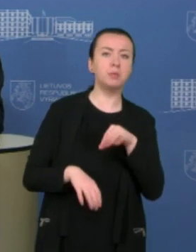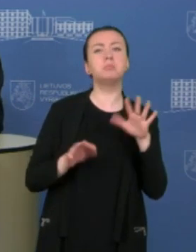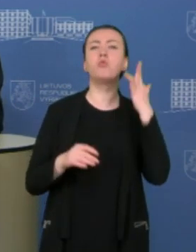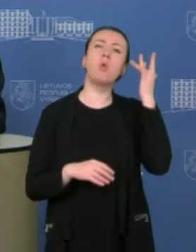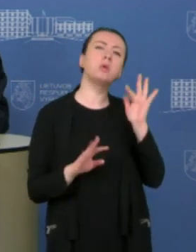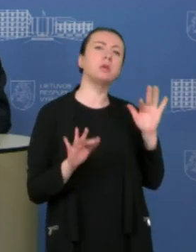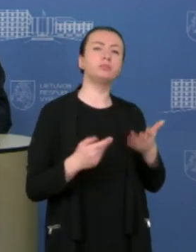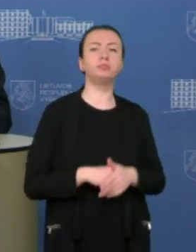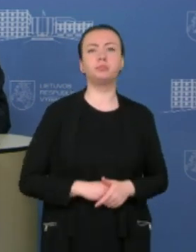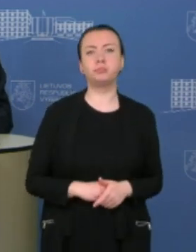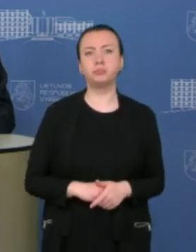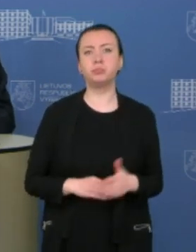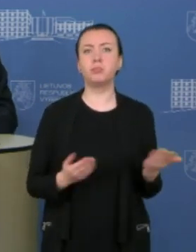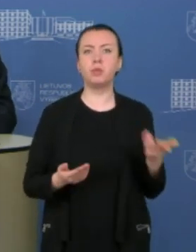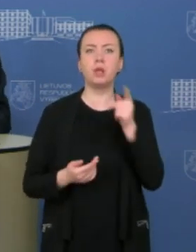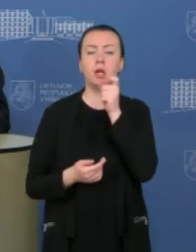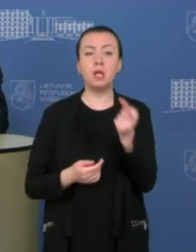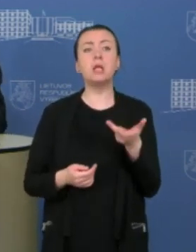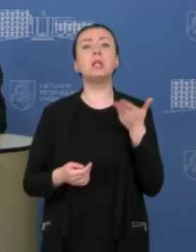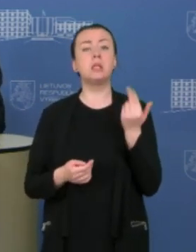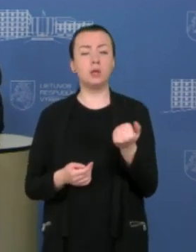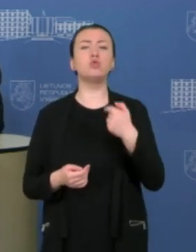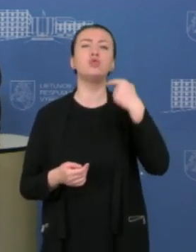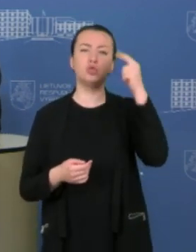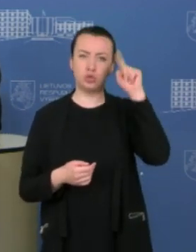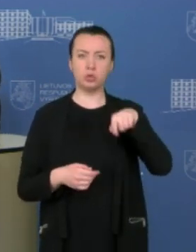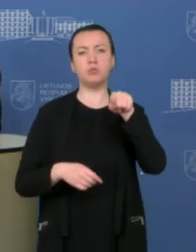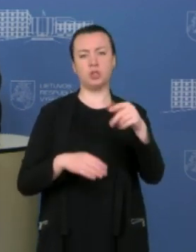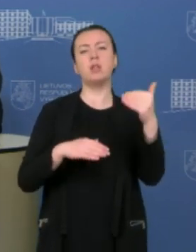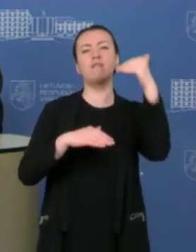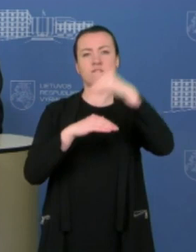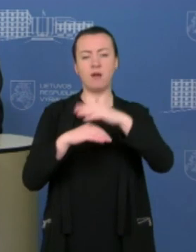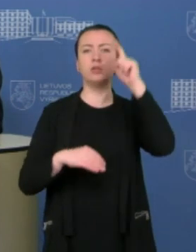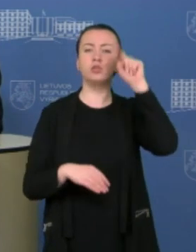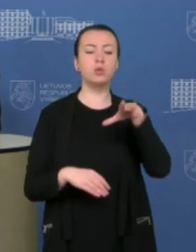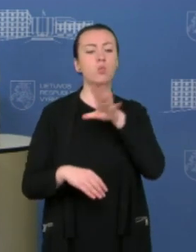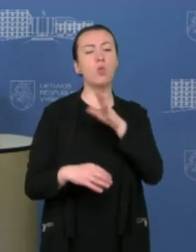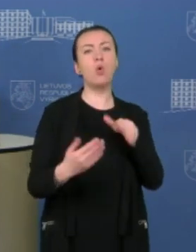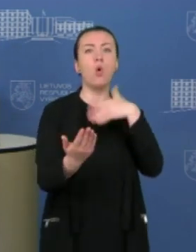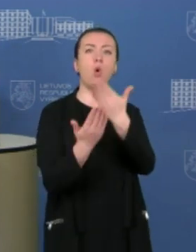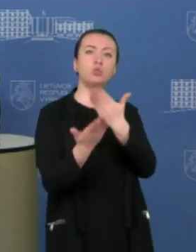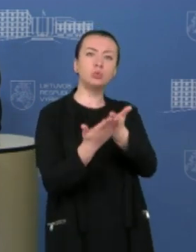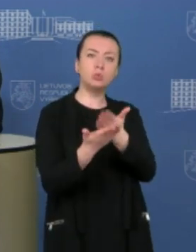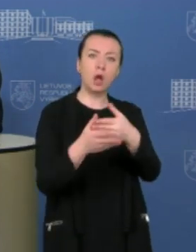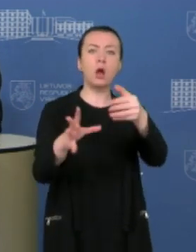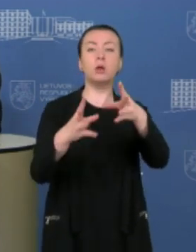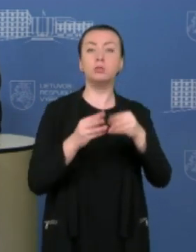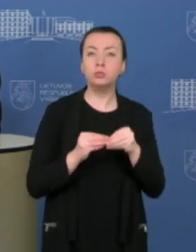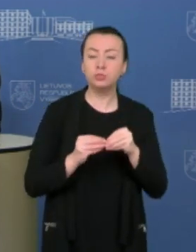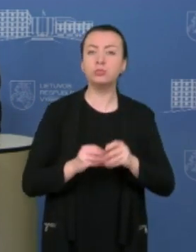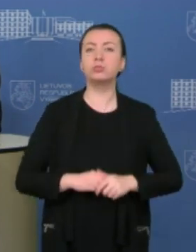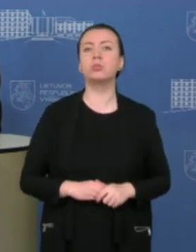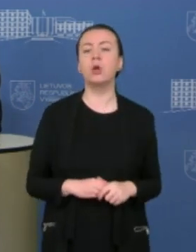kol kas buvo bus. Taip, mums žinomas šitas aspektas ir mes jau konsultavomės tiek su